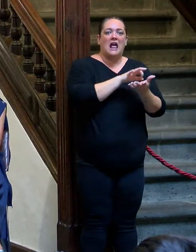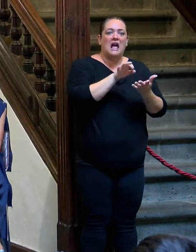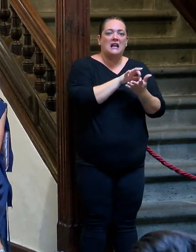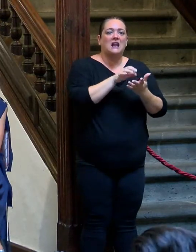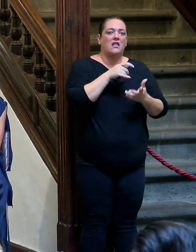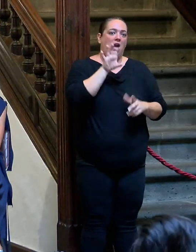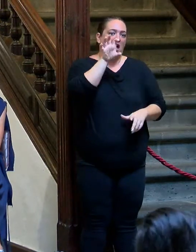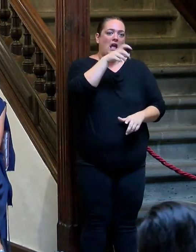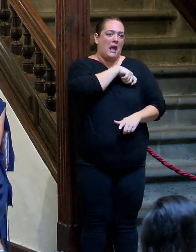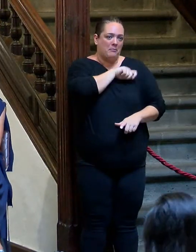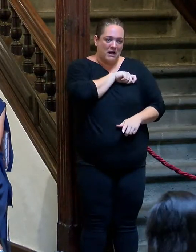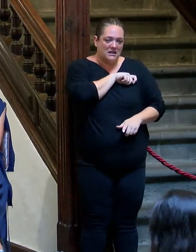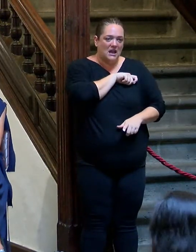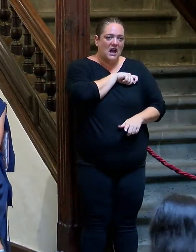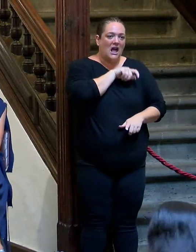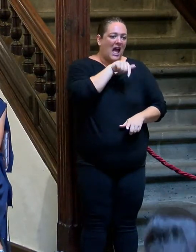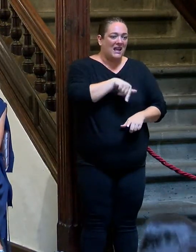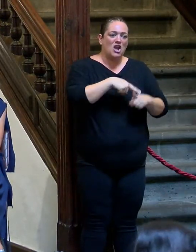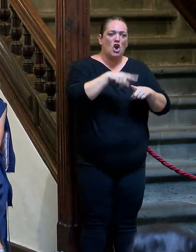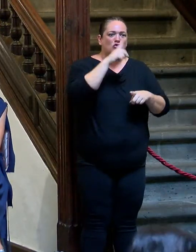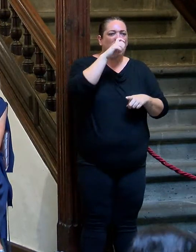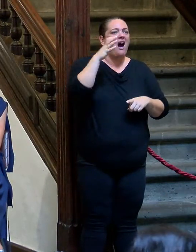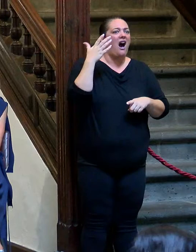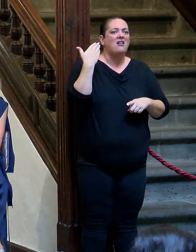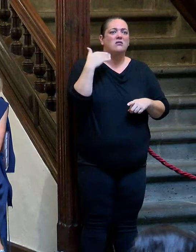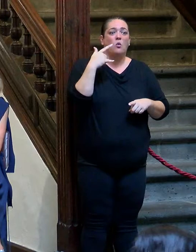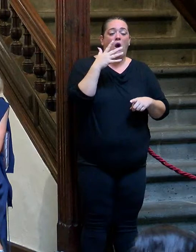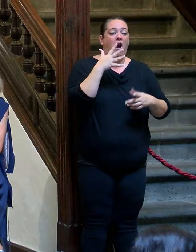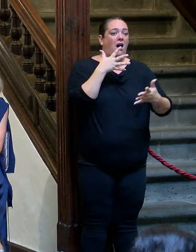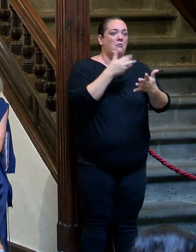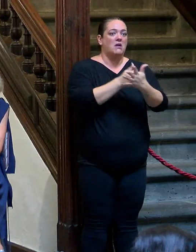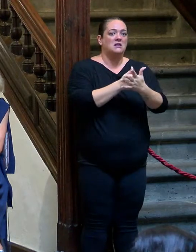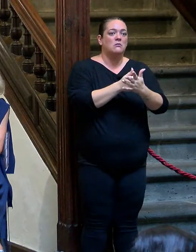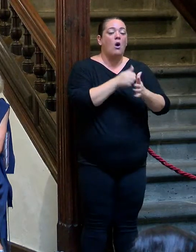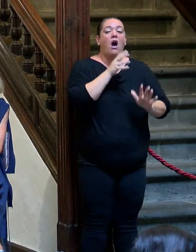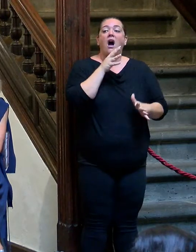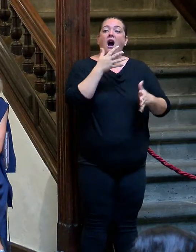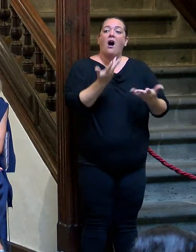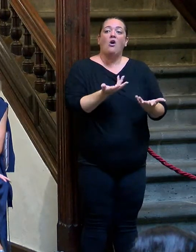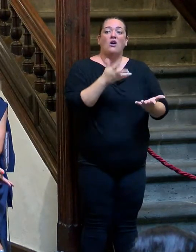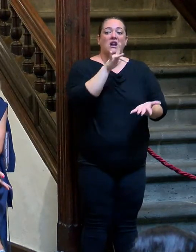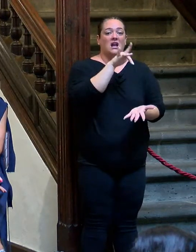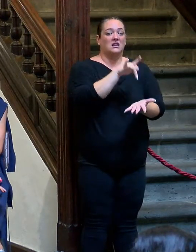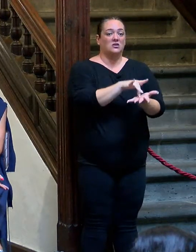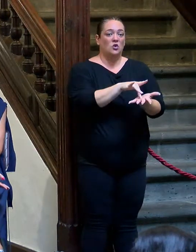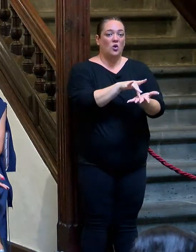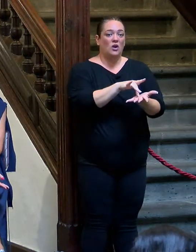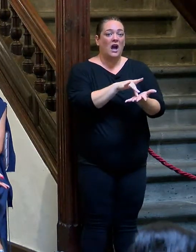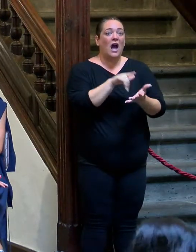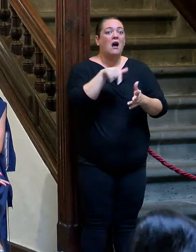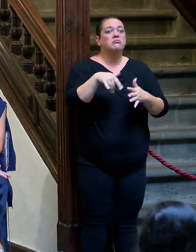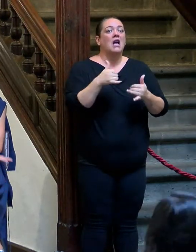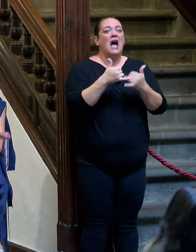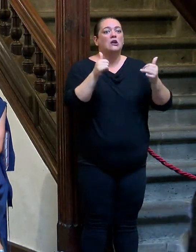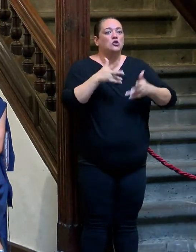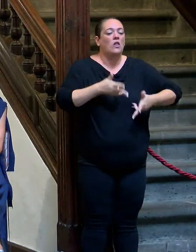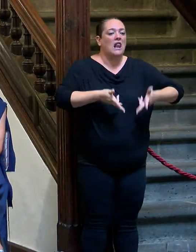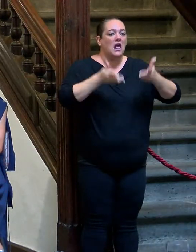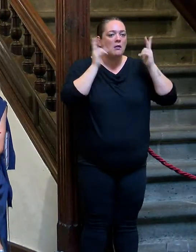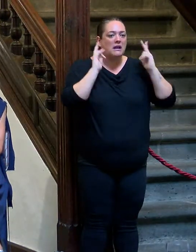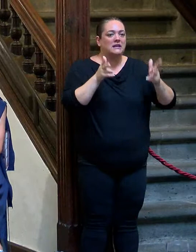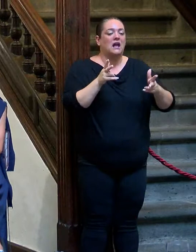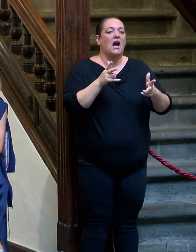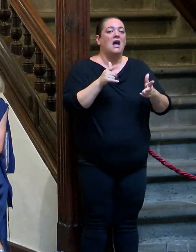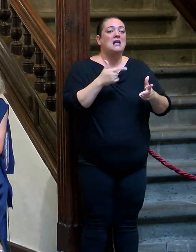llamamos España. Y eso me parece que en un momento como este, en que estamos reivindicando precisamente un acto de libertad, el hecho de que fuera el